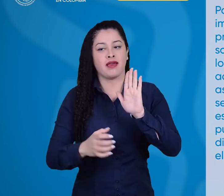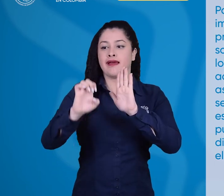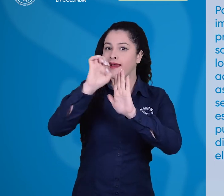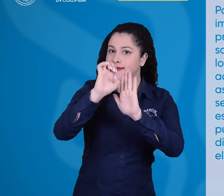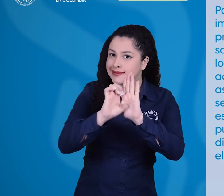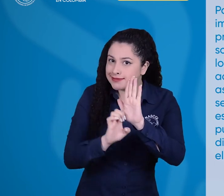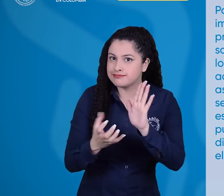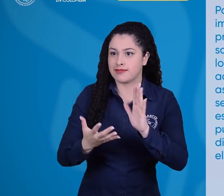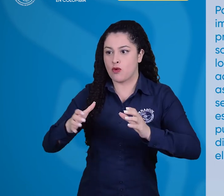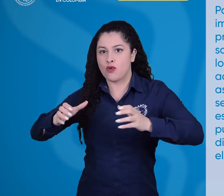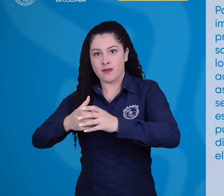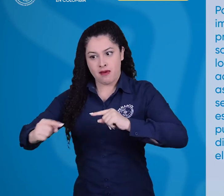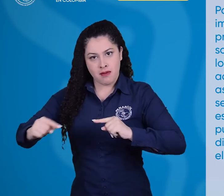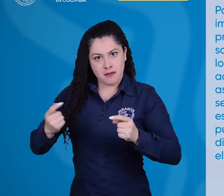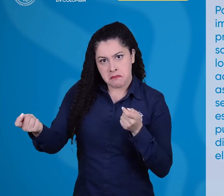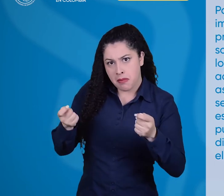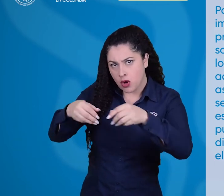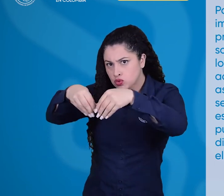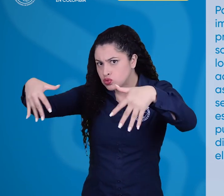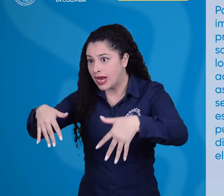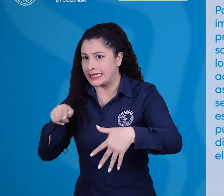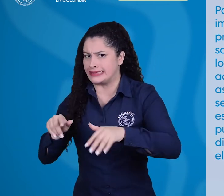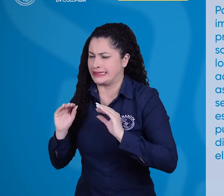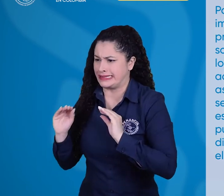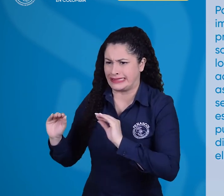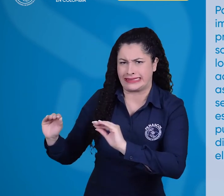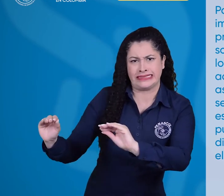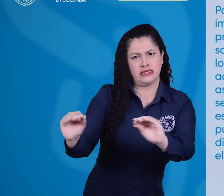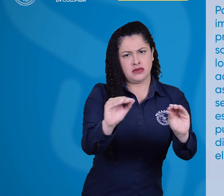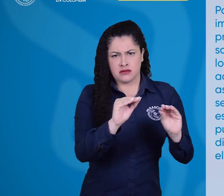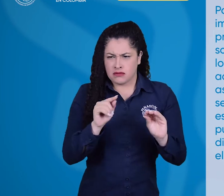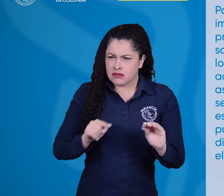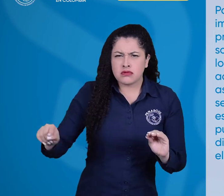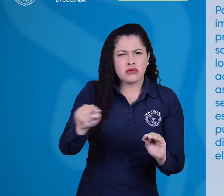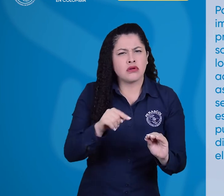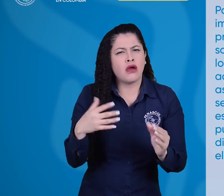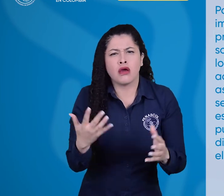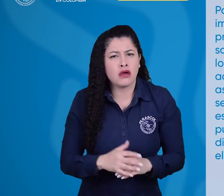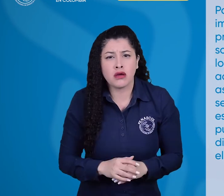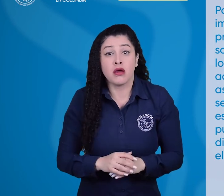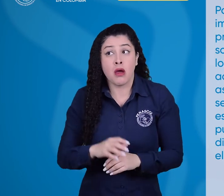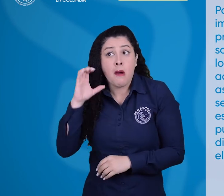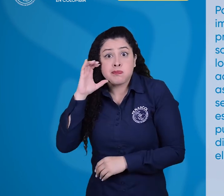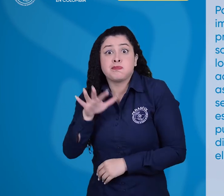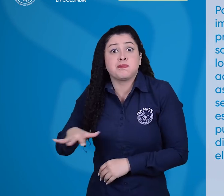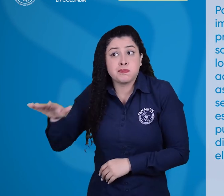administrativo de las asociaciones, de modo que se efectúen ajustes a su estructura para que puedan